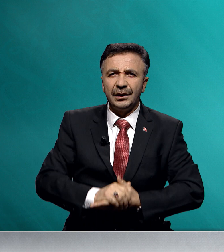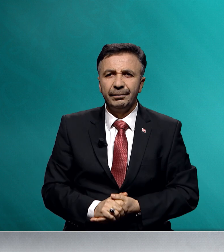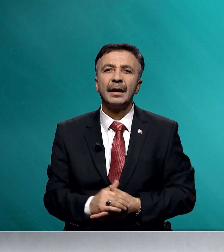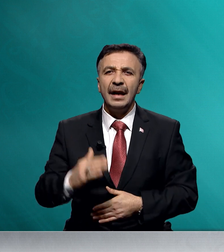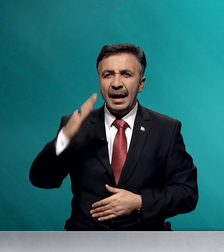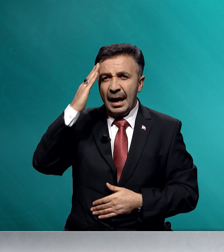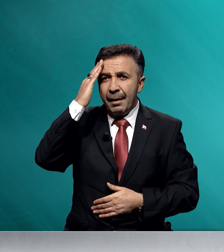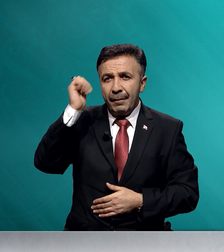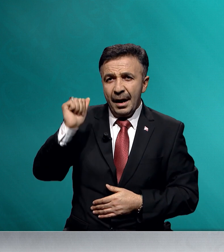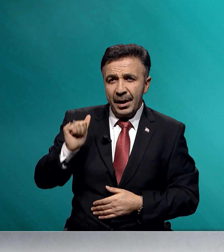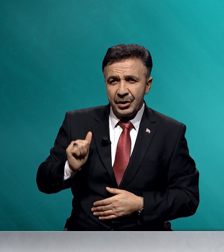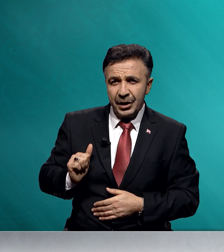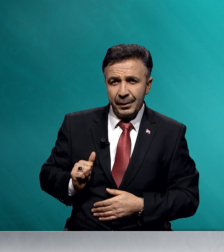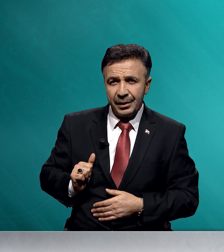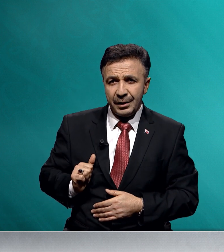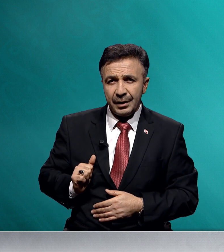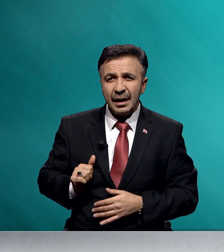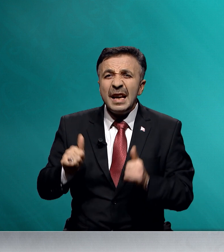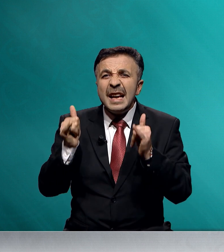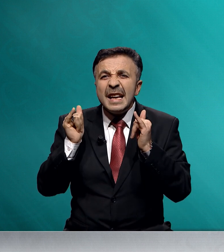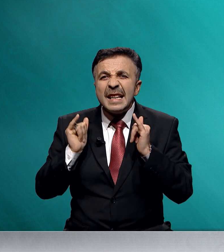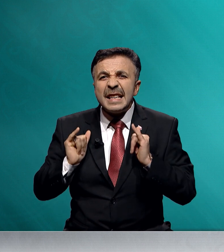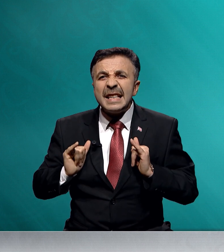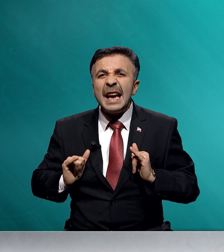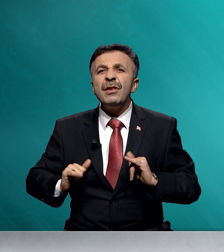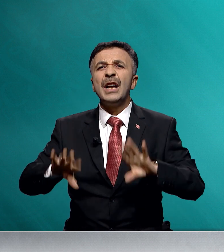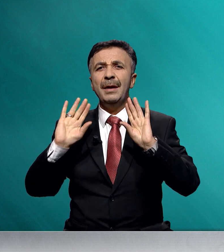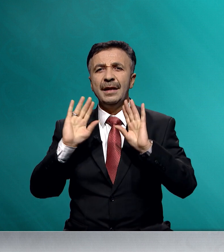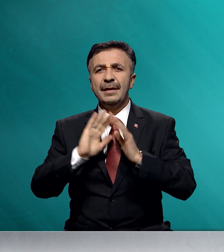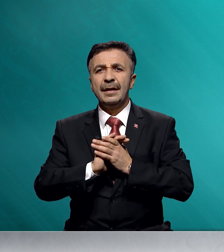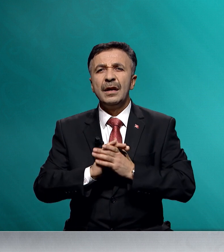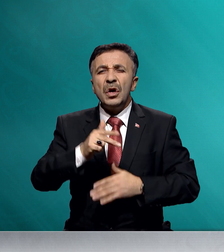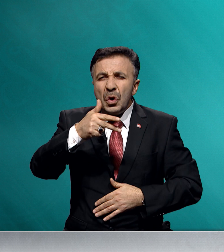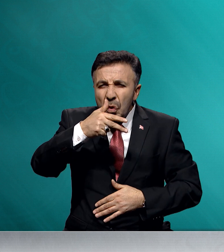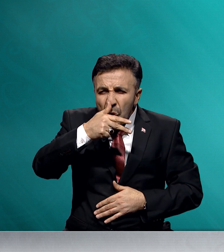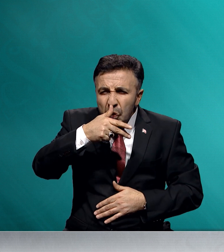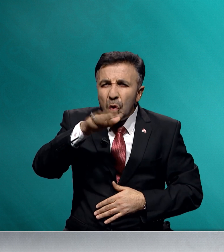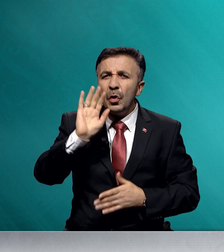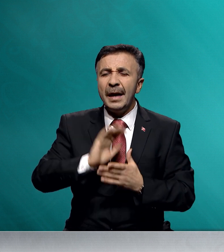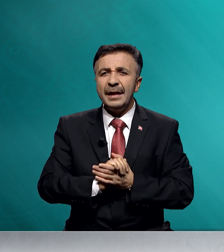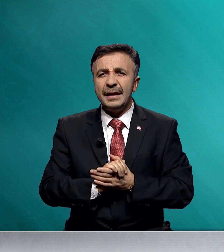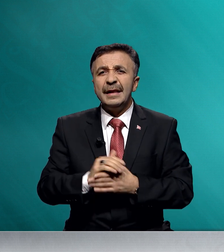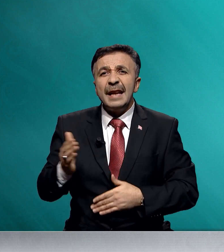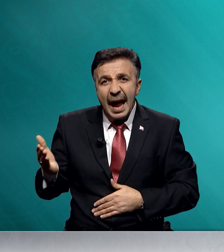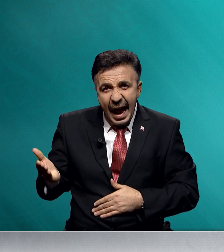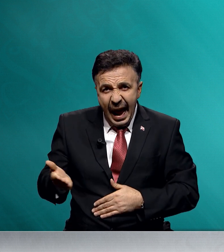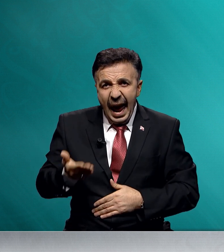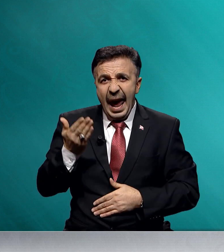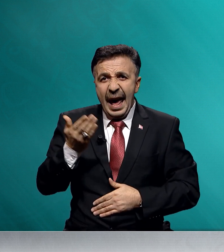Mehmetçiğimiz, gevşemeyin, üzülmeyin. Eğer